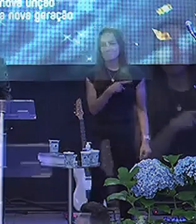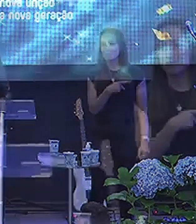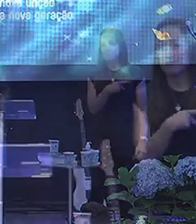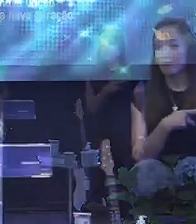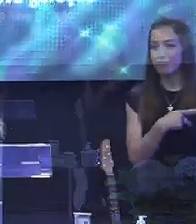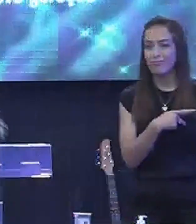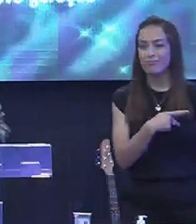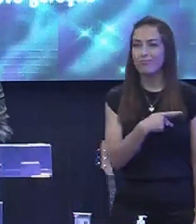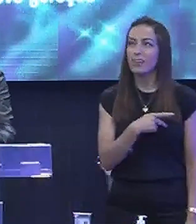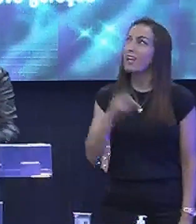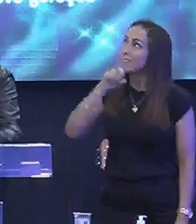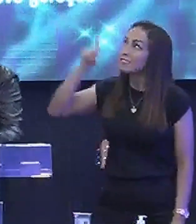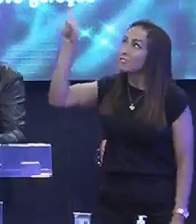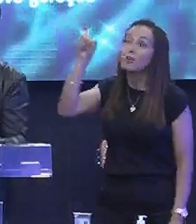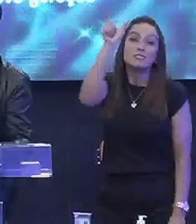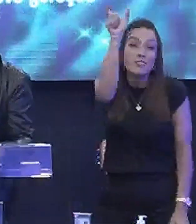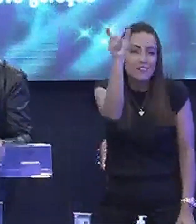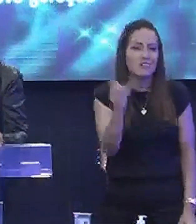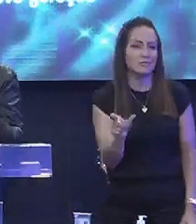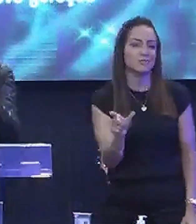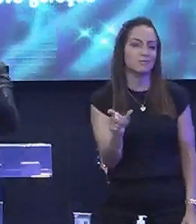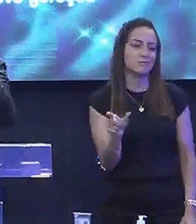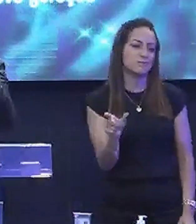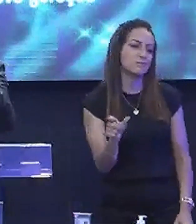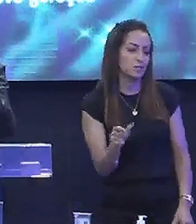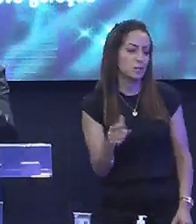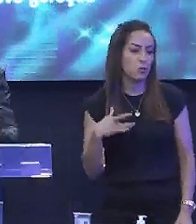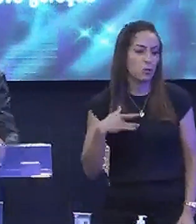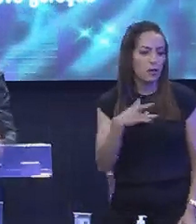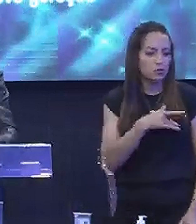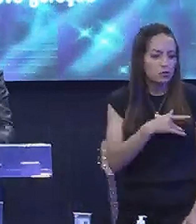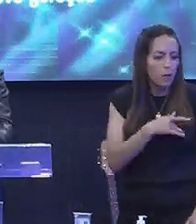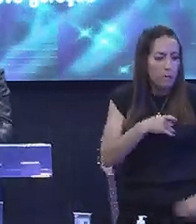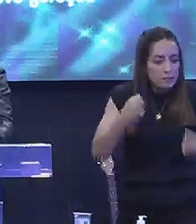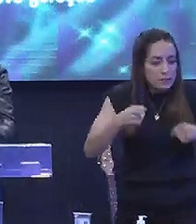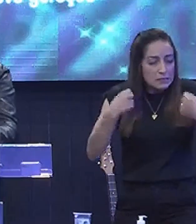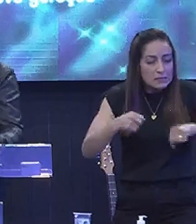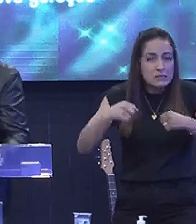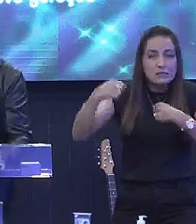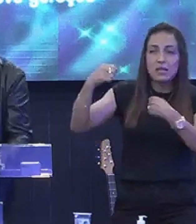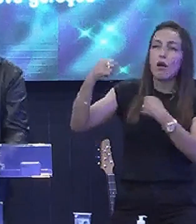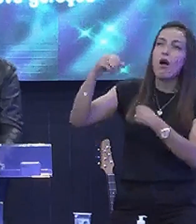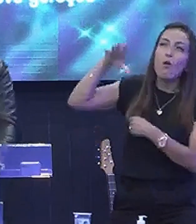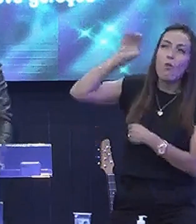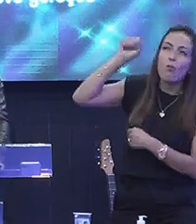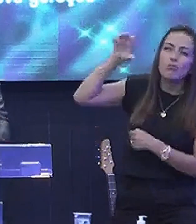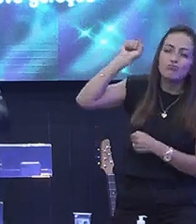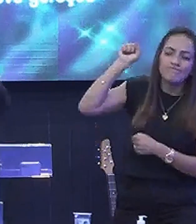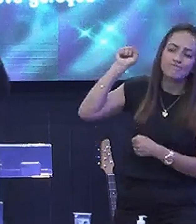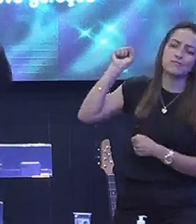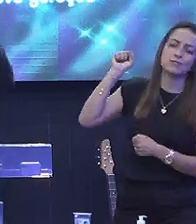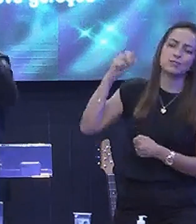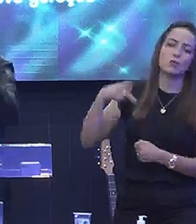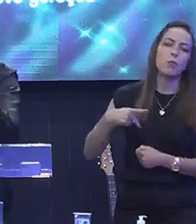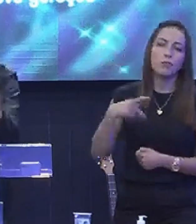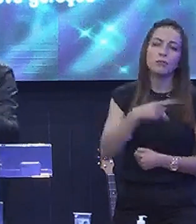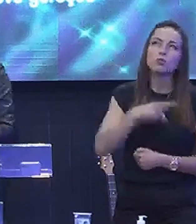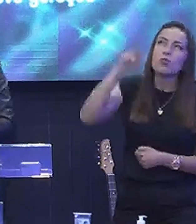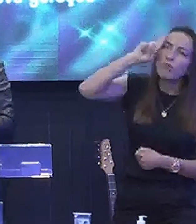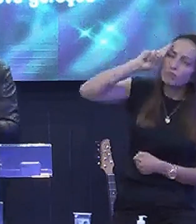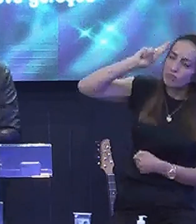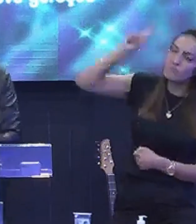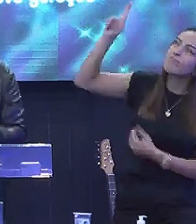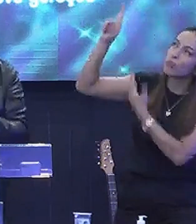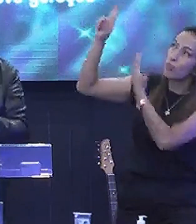Ele é o nosso pastor Discernir a voz O nosso pastor Ele é o Senhor